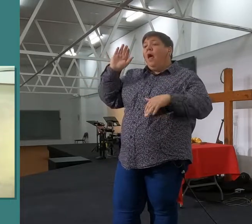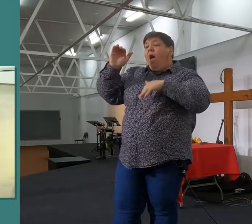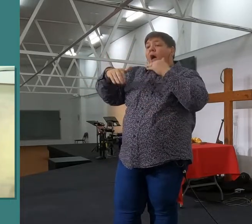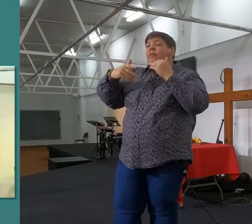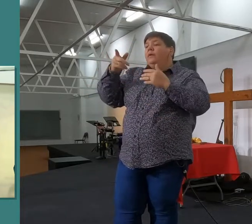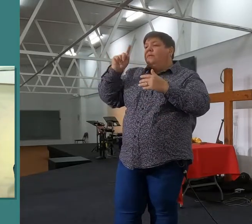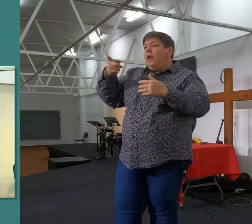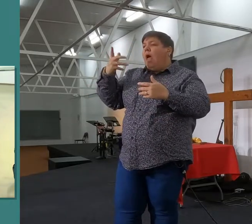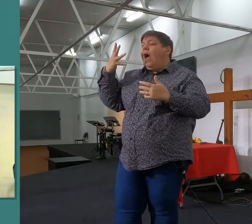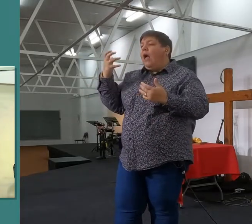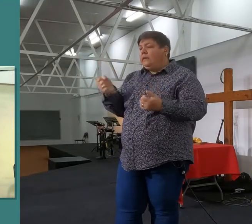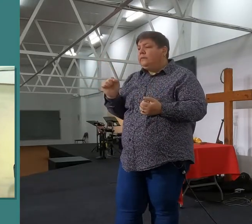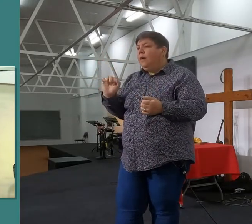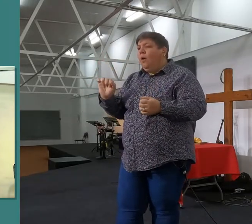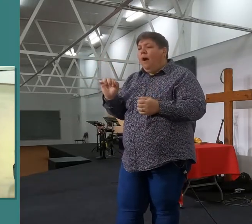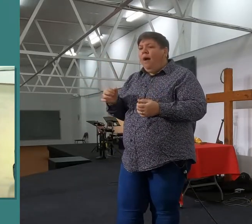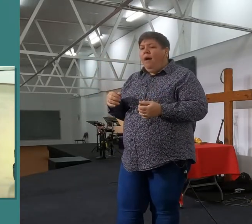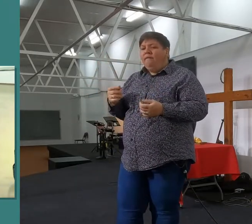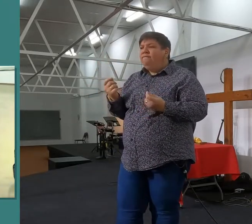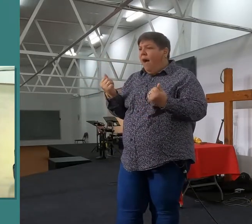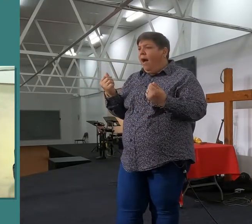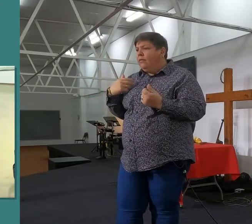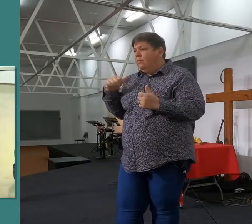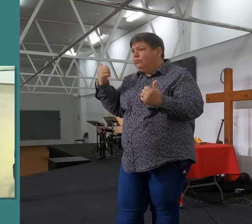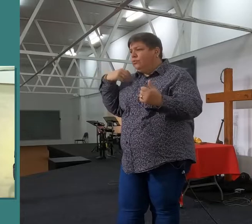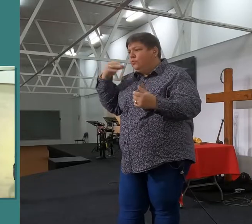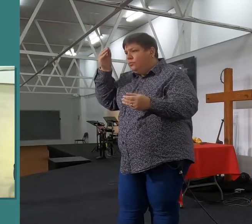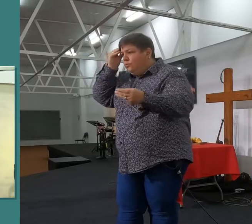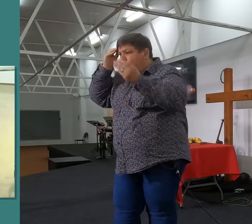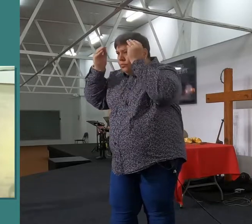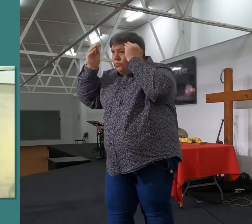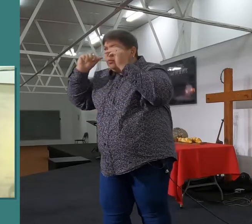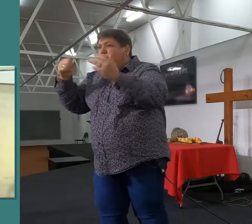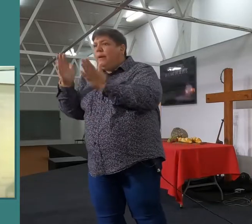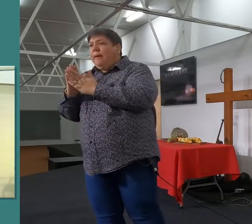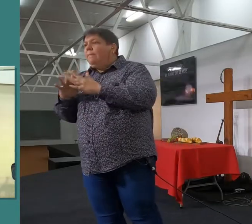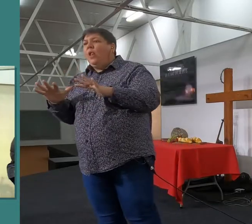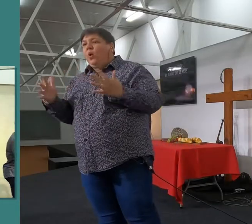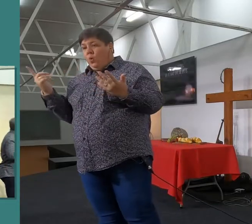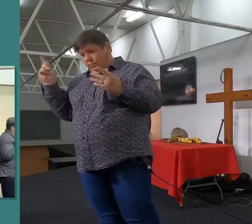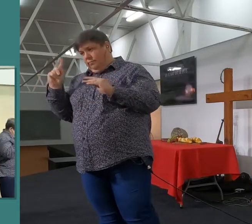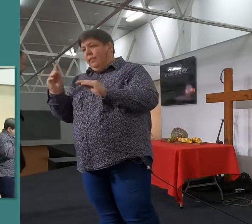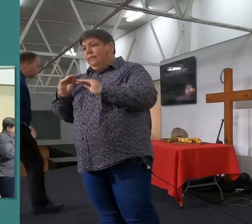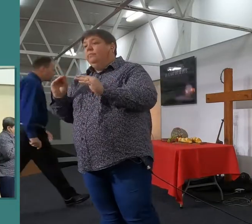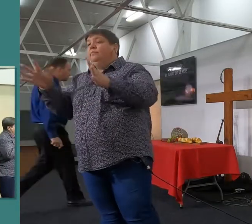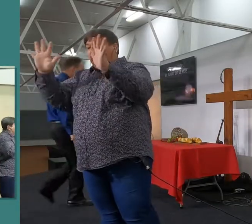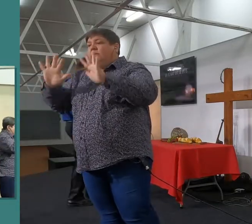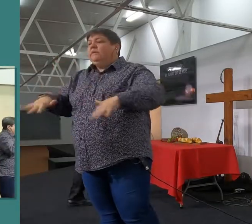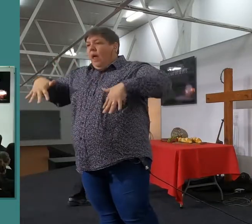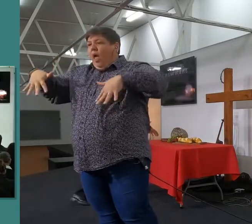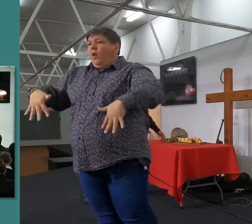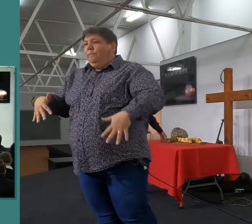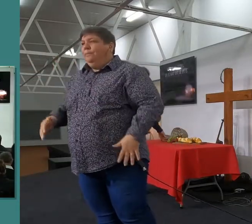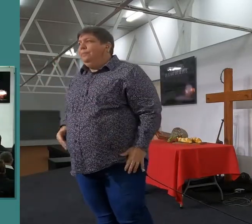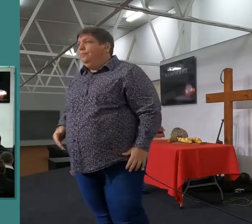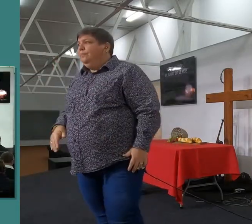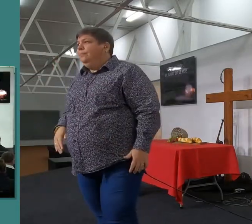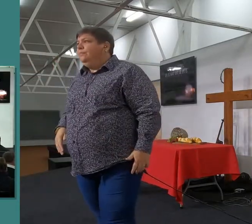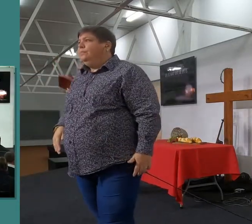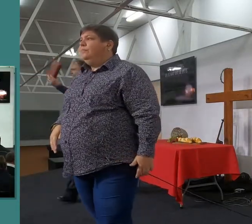van om dit te memoriseer, maar vir oogend gaan ons opzakelijk daarop focus, nou, dit in gedachte, kom ons staan op, kom ons staan op, bedoel, dit is juist die, hier